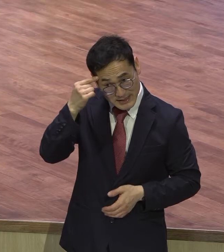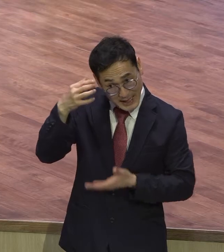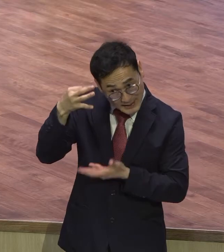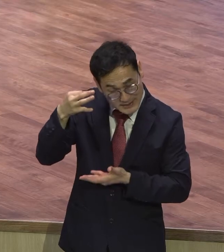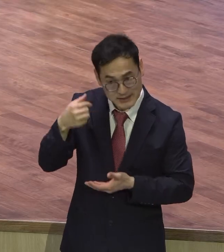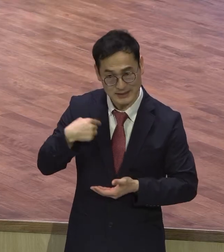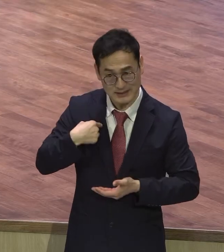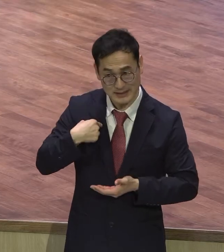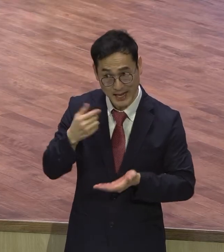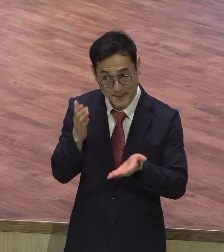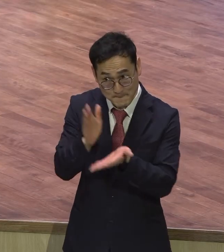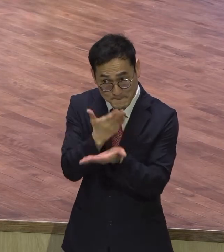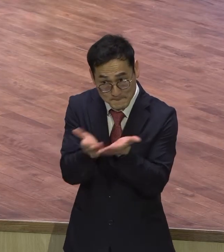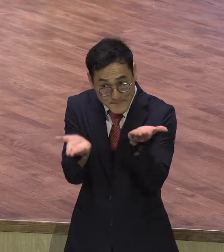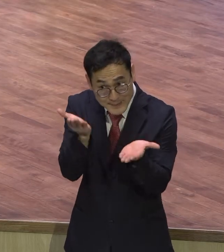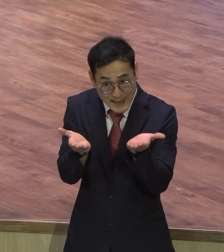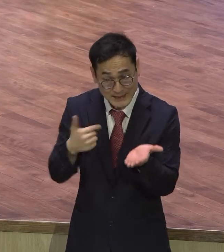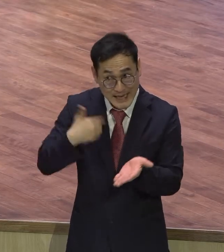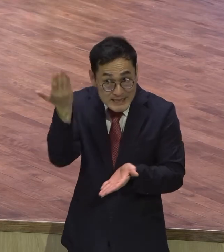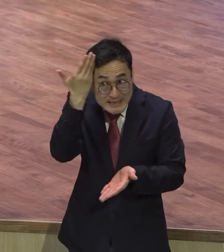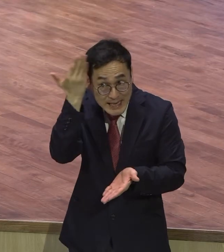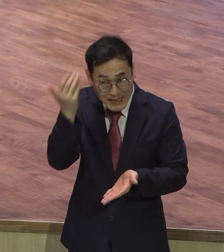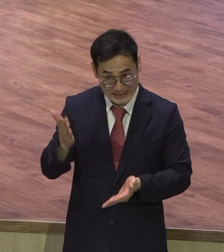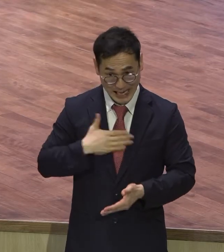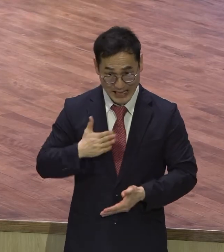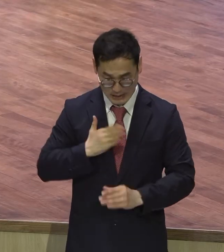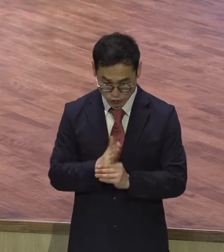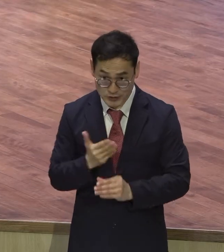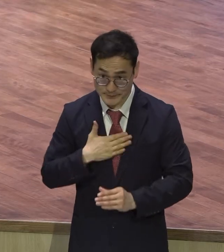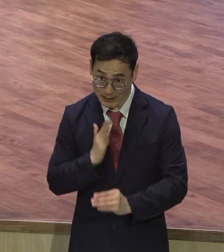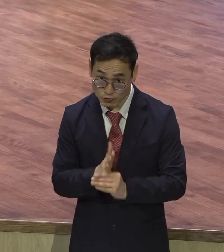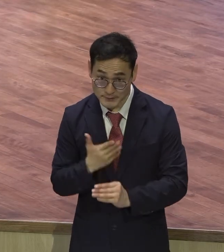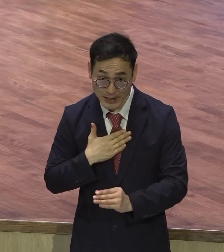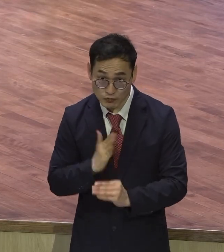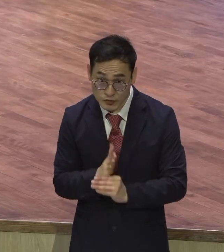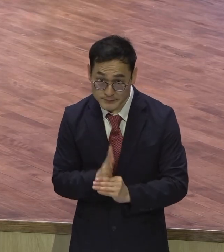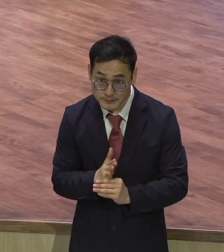기준 내 지혜 내 상식 내 내 내 내 거기 다 망하는 거예요